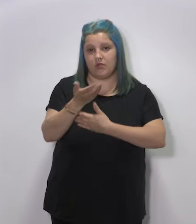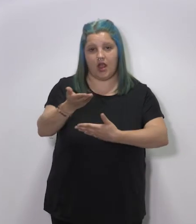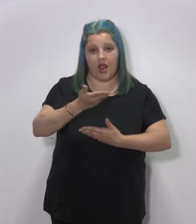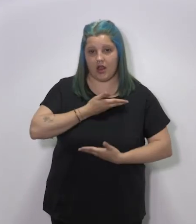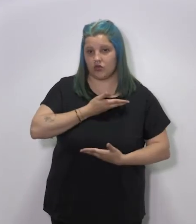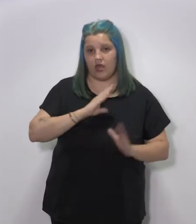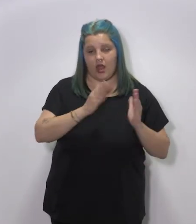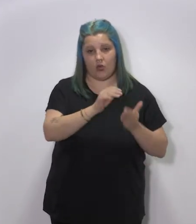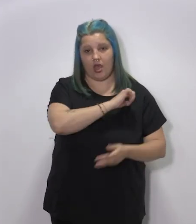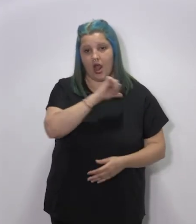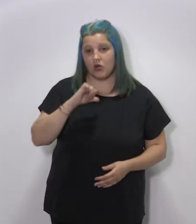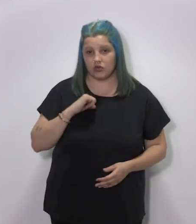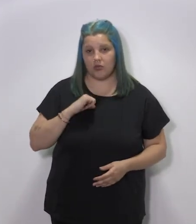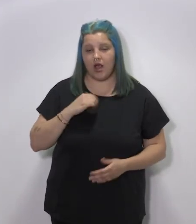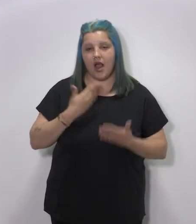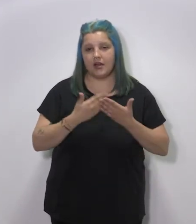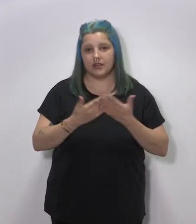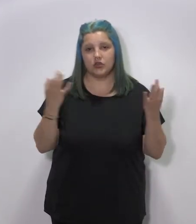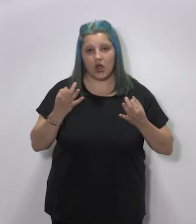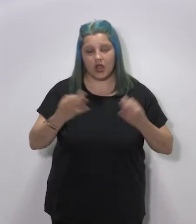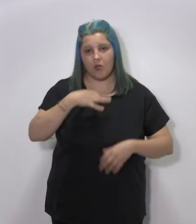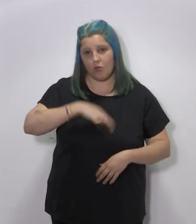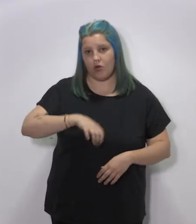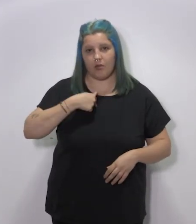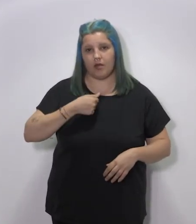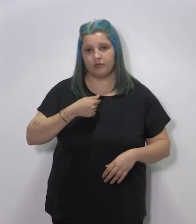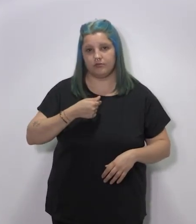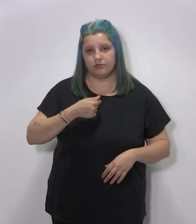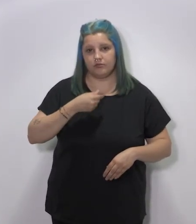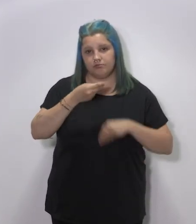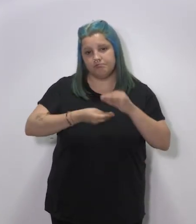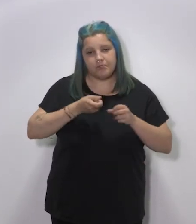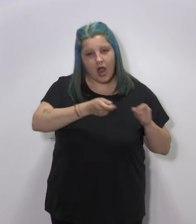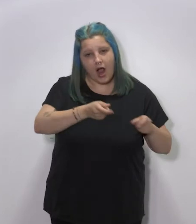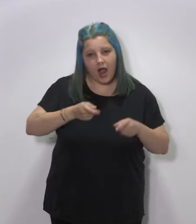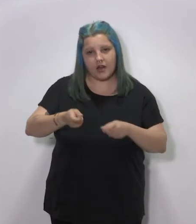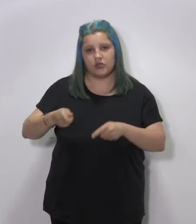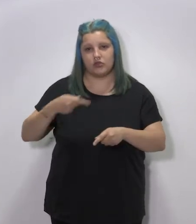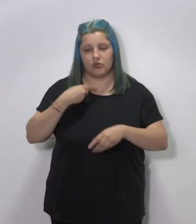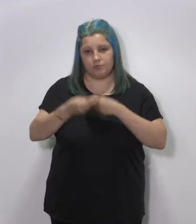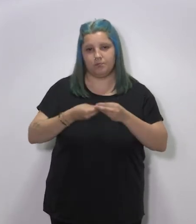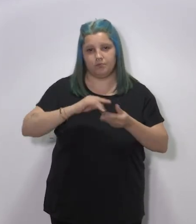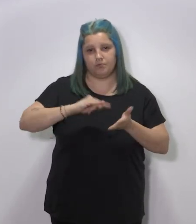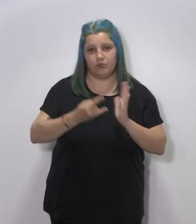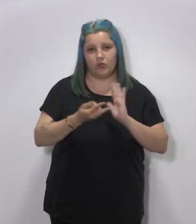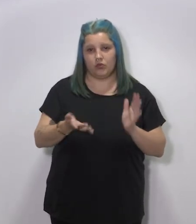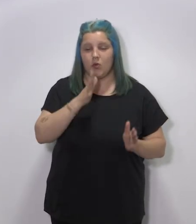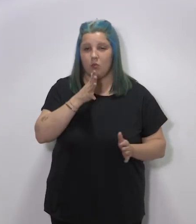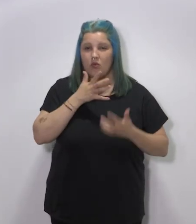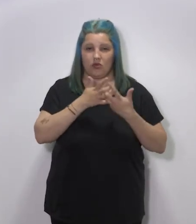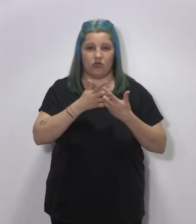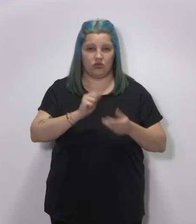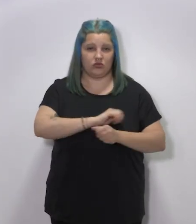de manera decisiva a las comunidades autónomas garantizando que podamos hacer frente a los gastos que nos genera